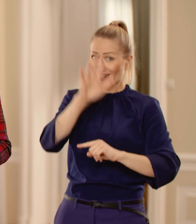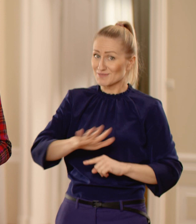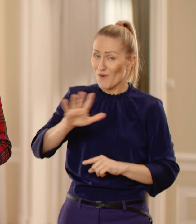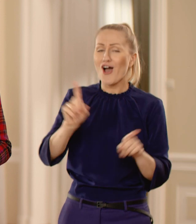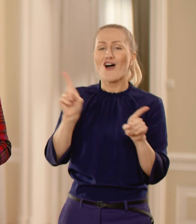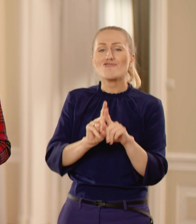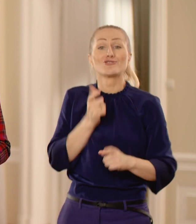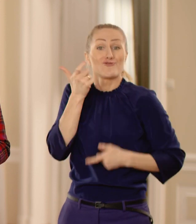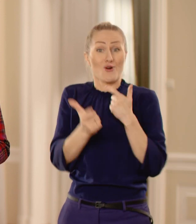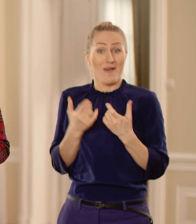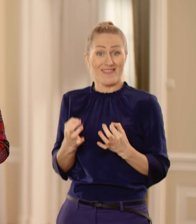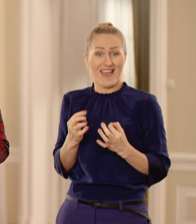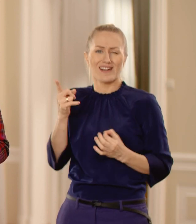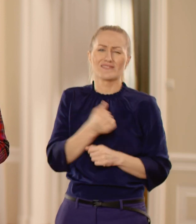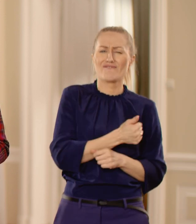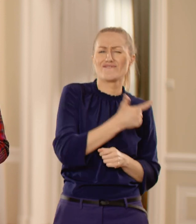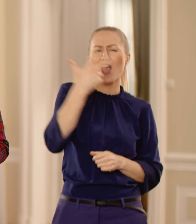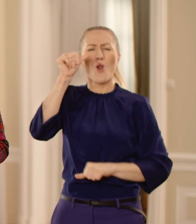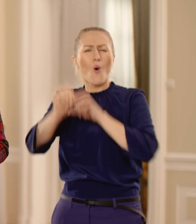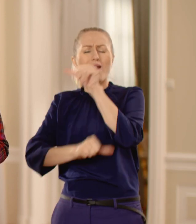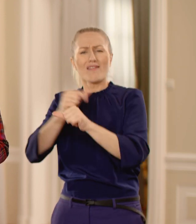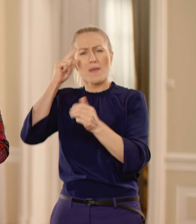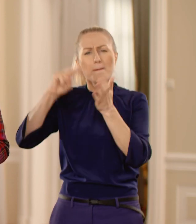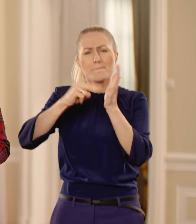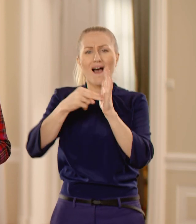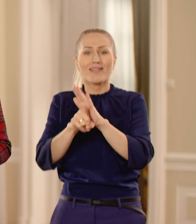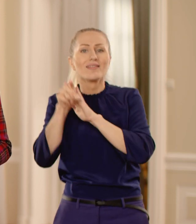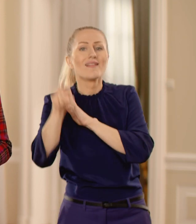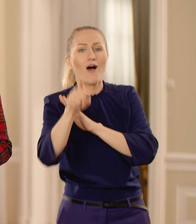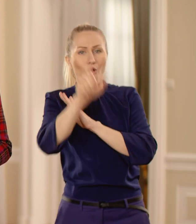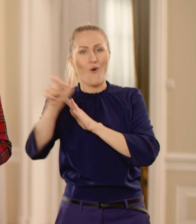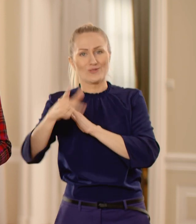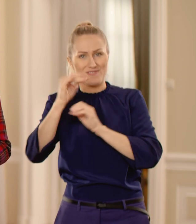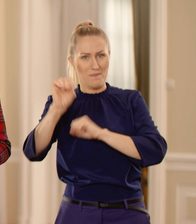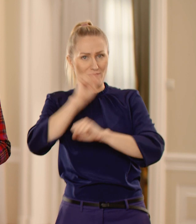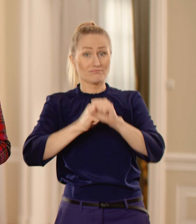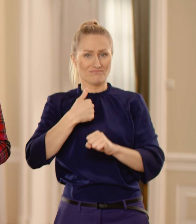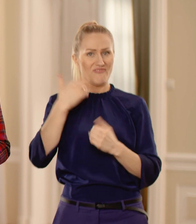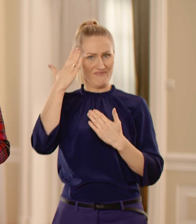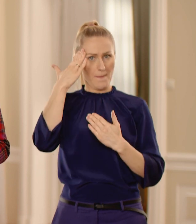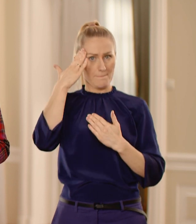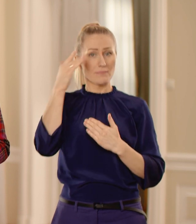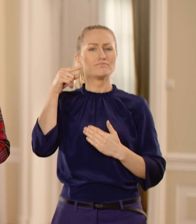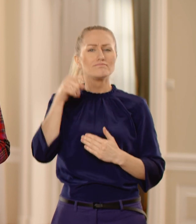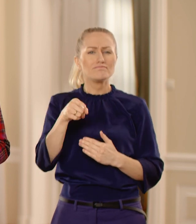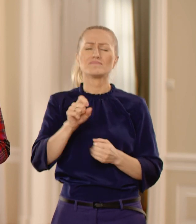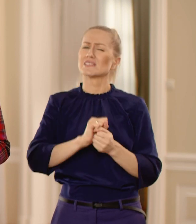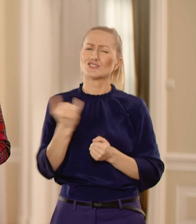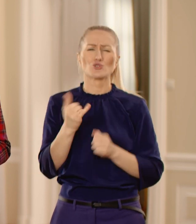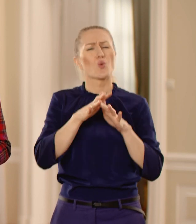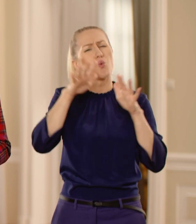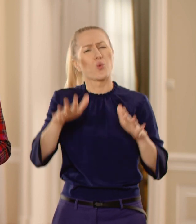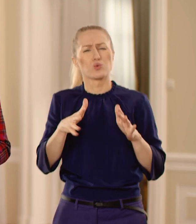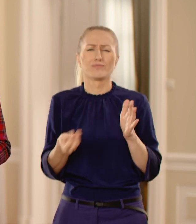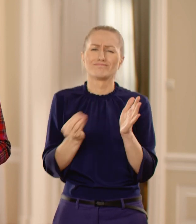opracowywane w tej chwili wieloletnie strategie na rzecz osób z niepełnosprawnościami. Zdaję sobie sprawę, że wiele jest jeszcze